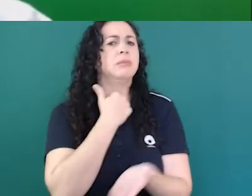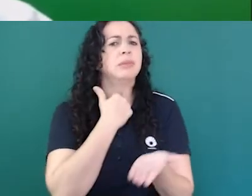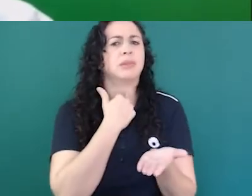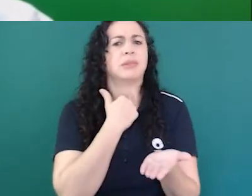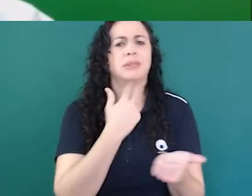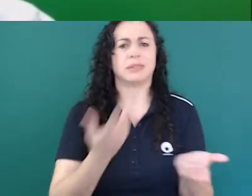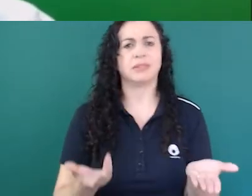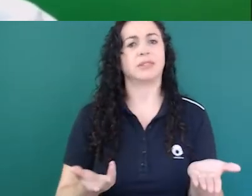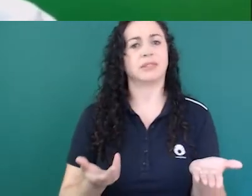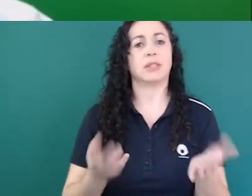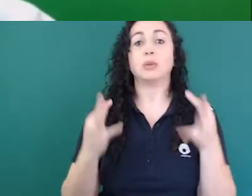aqui eu até nem